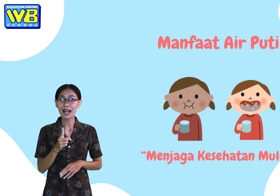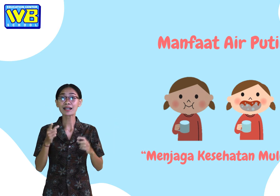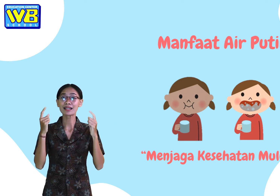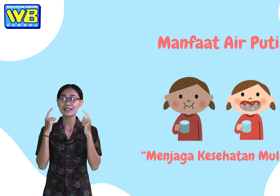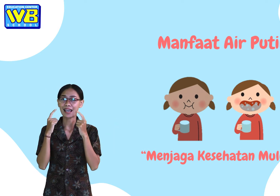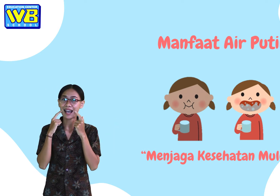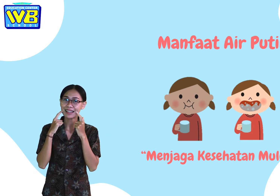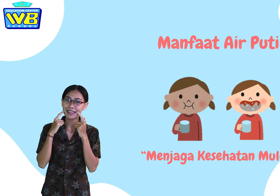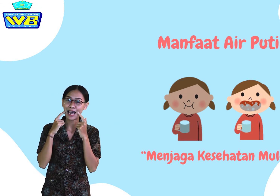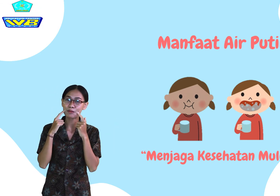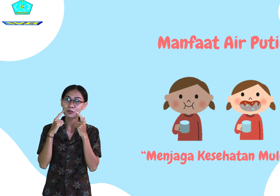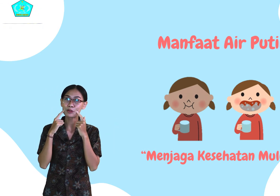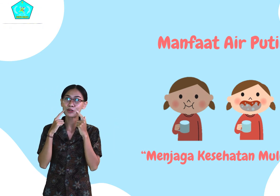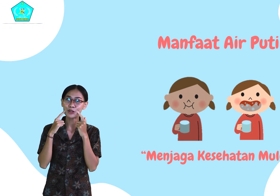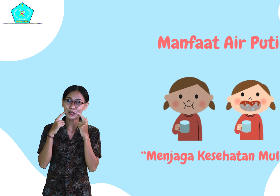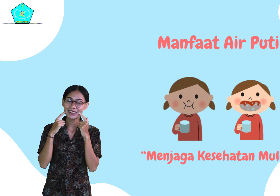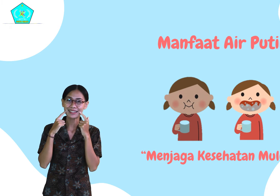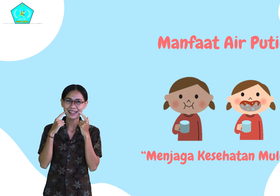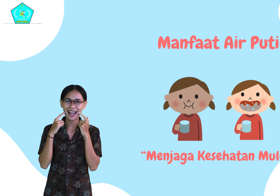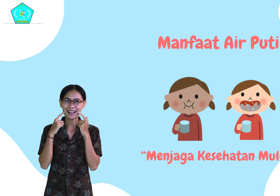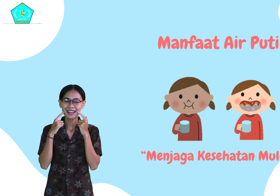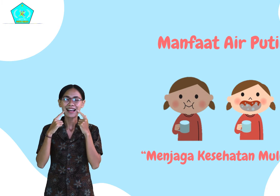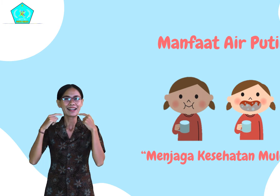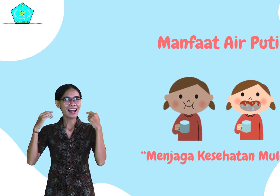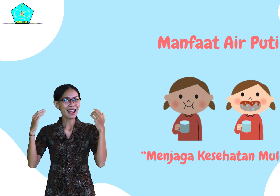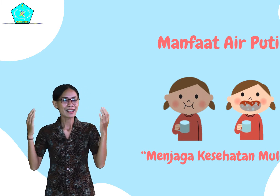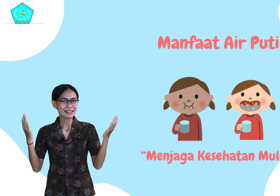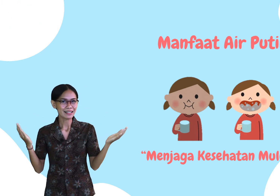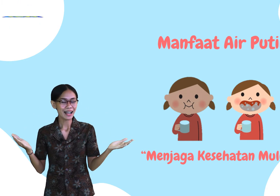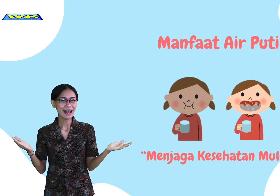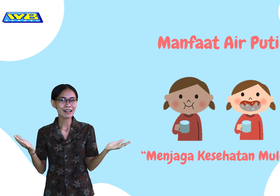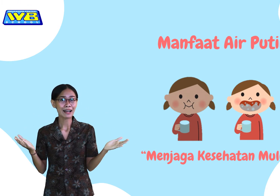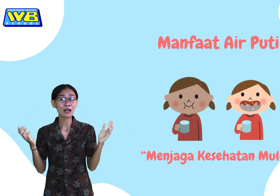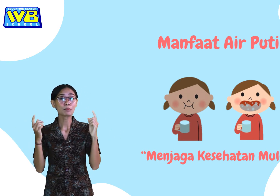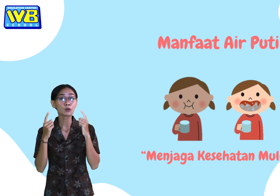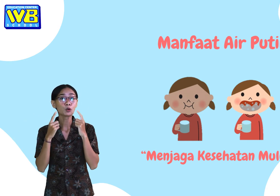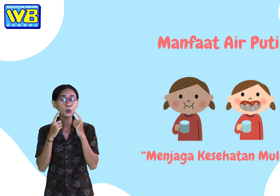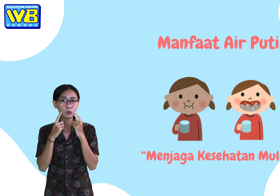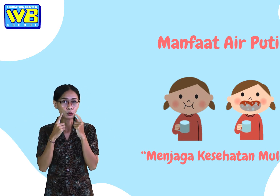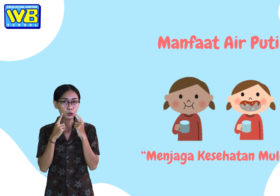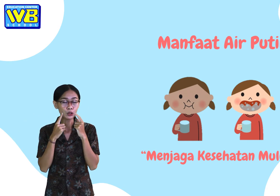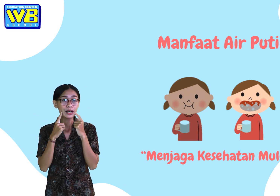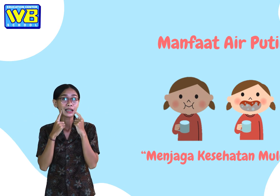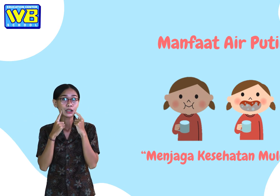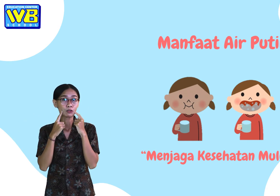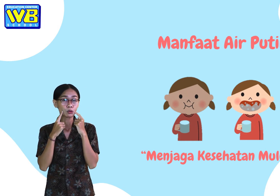kesehatan mulut. Nah, dengan anak-anak berkumur, itu